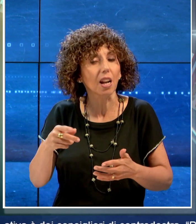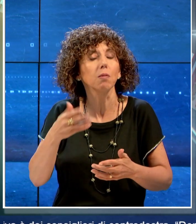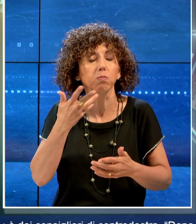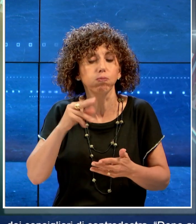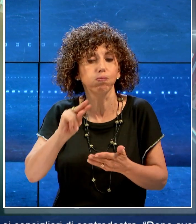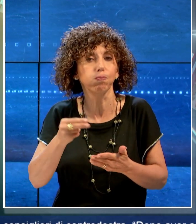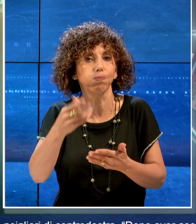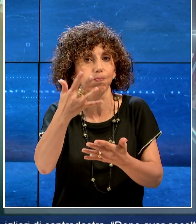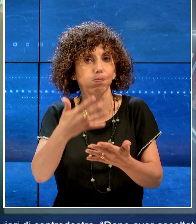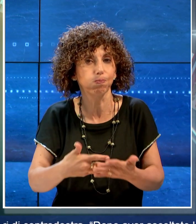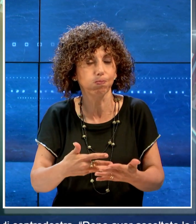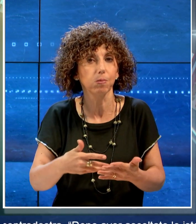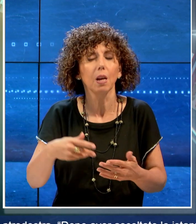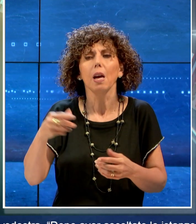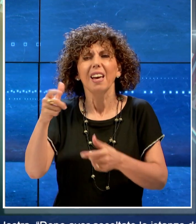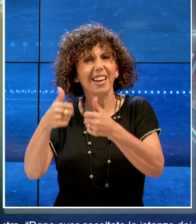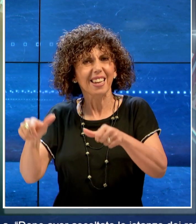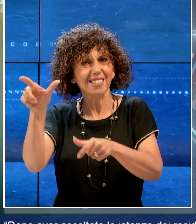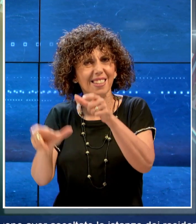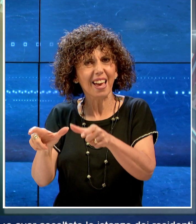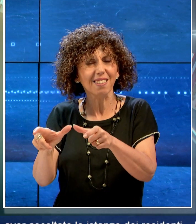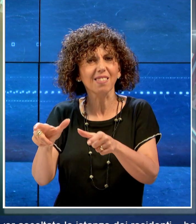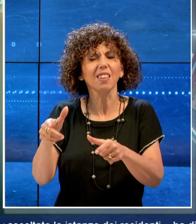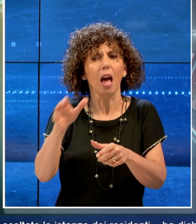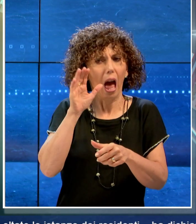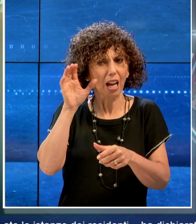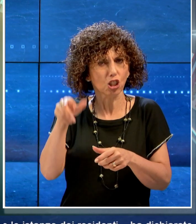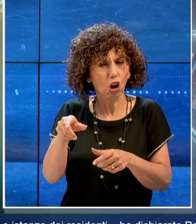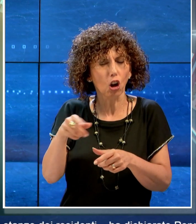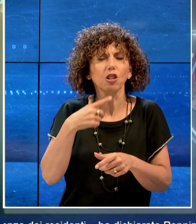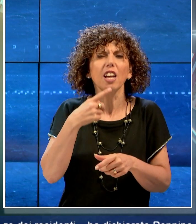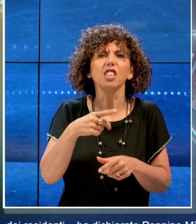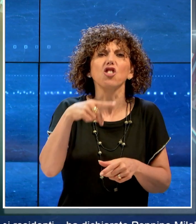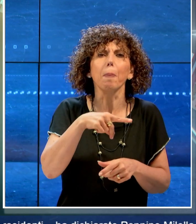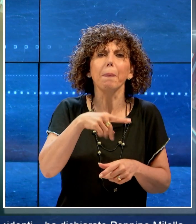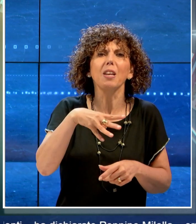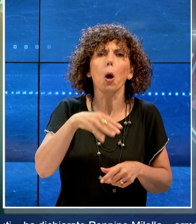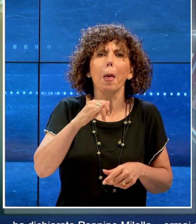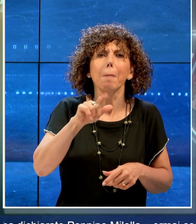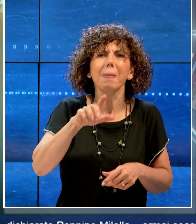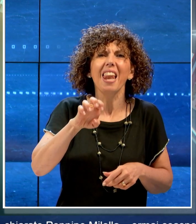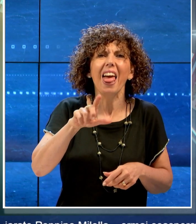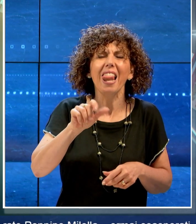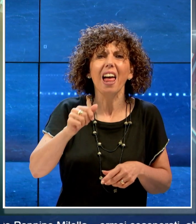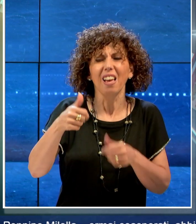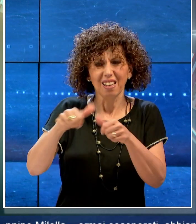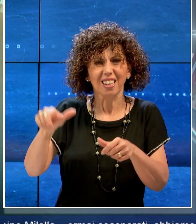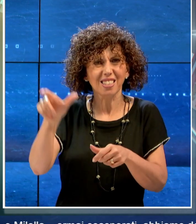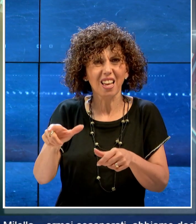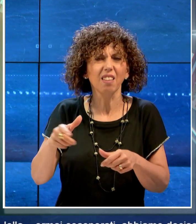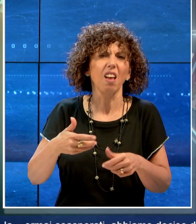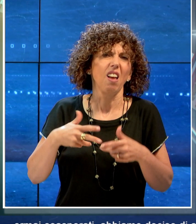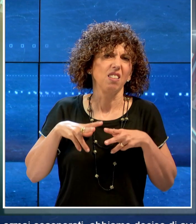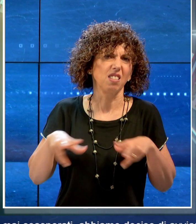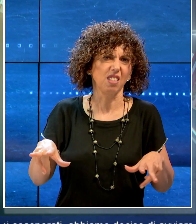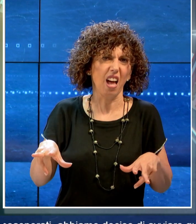ascoltato le istanze dei residenti, ha dichiarato Peppino Milella, Ormai esasperati, abbiamo deciso